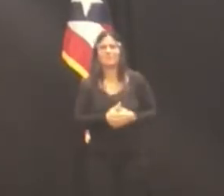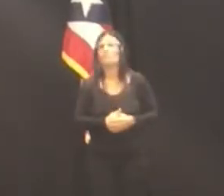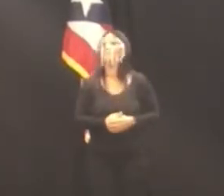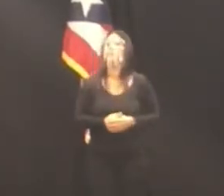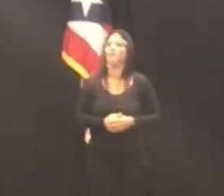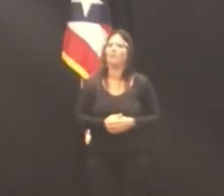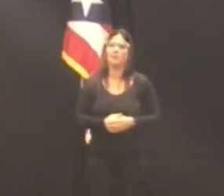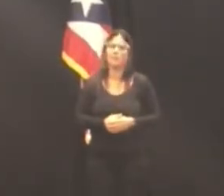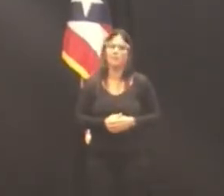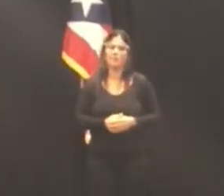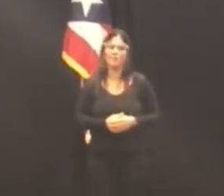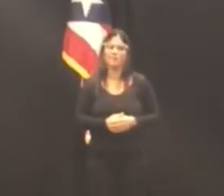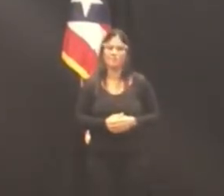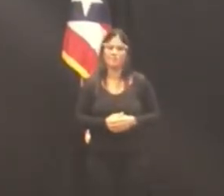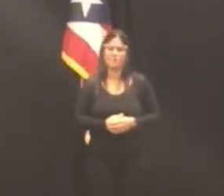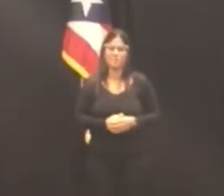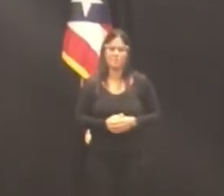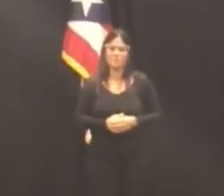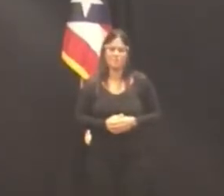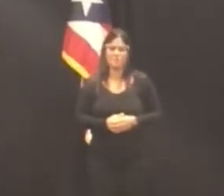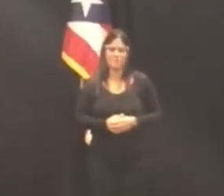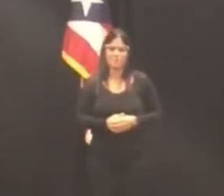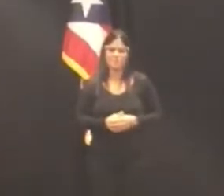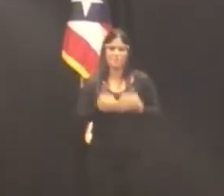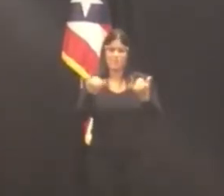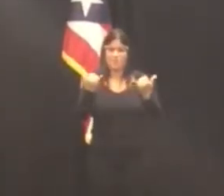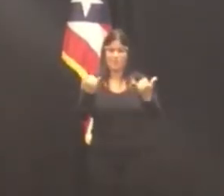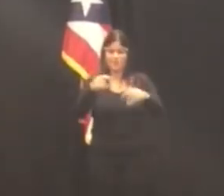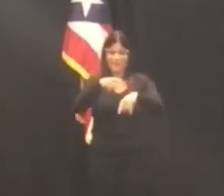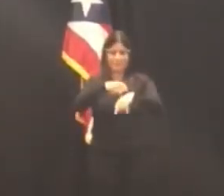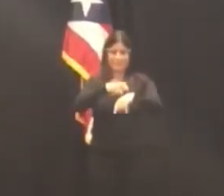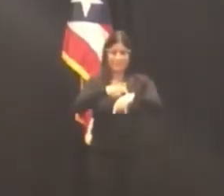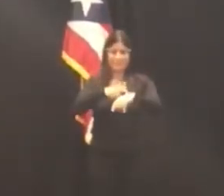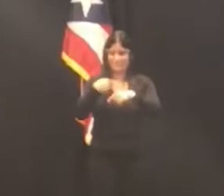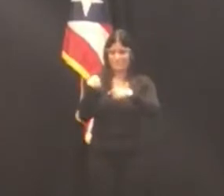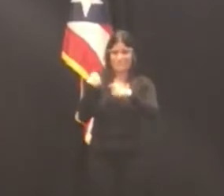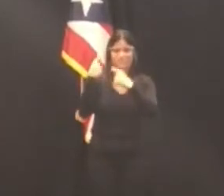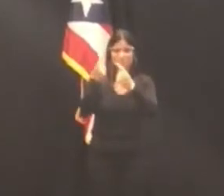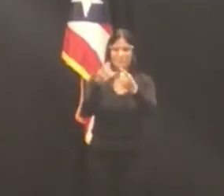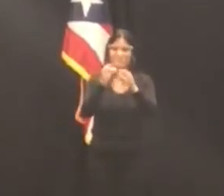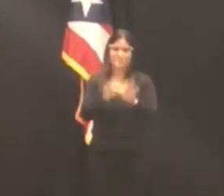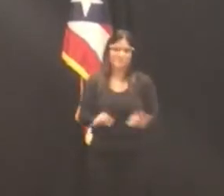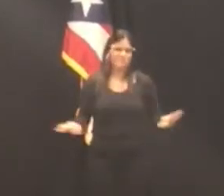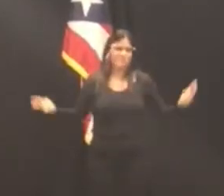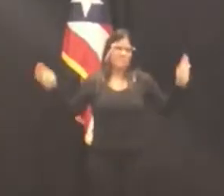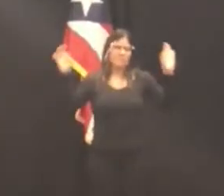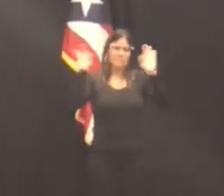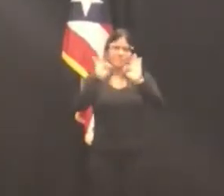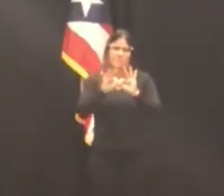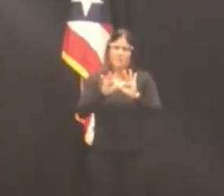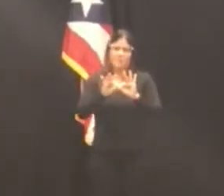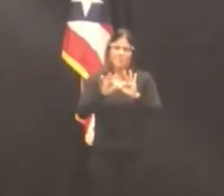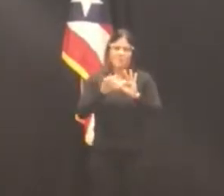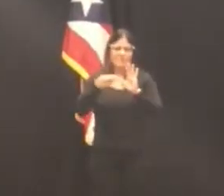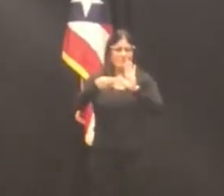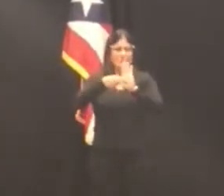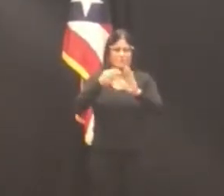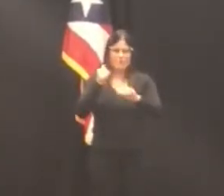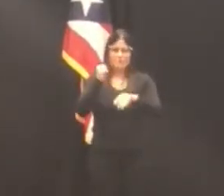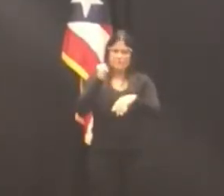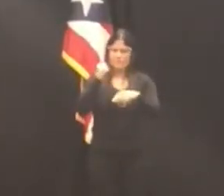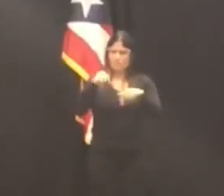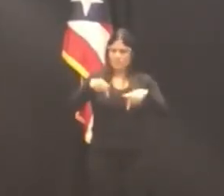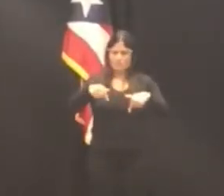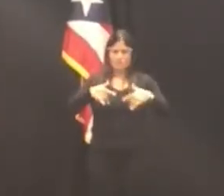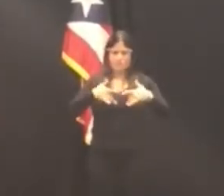En esta coyuntura histórica importante que marcará la vida de todos los puertorriqueños y la mía propia,